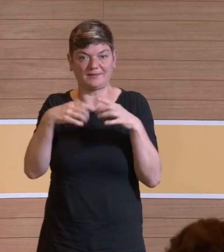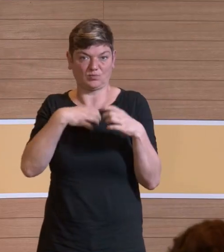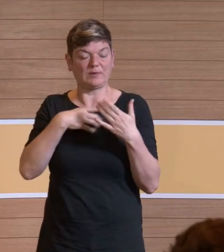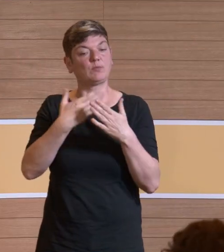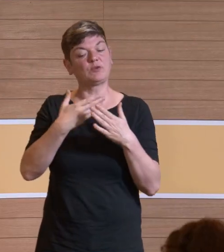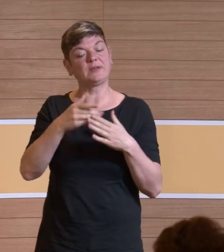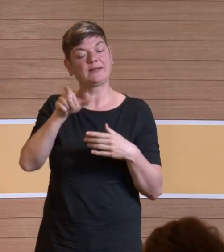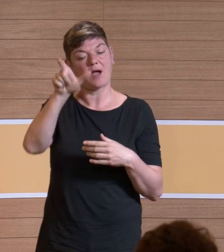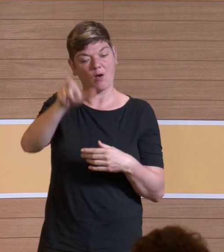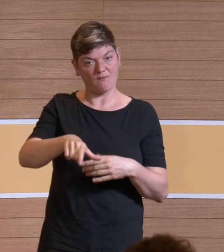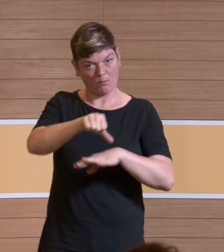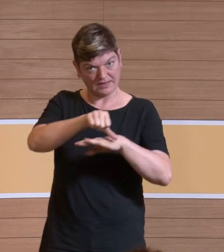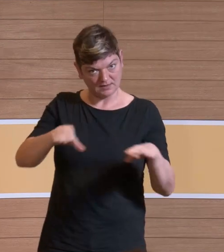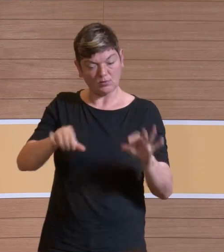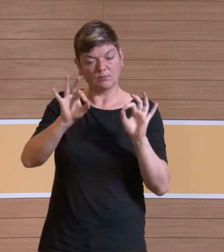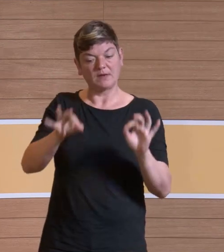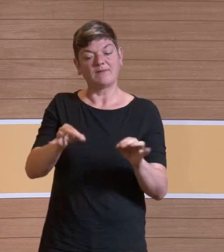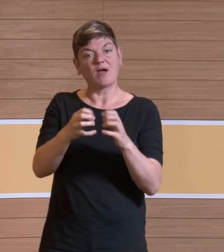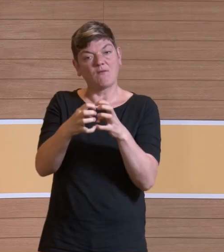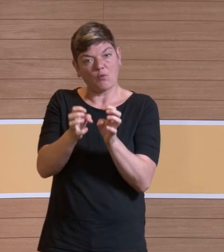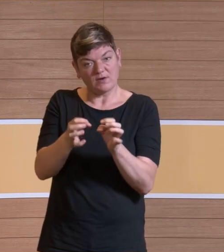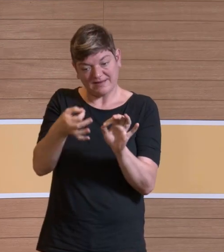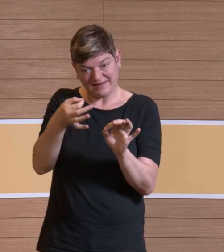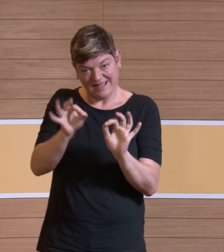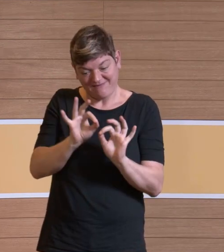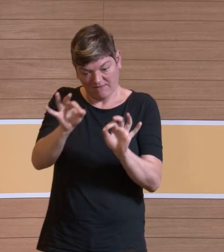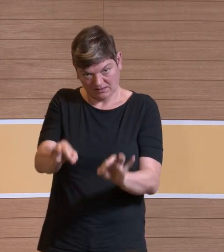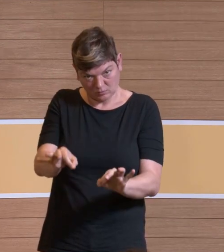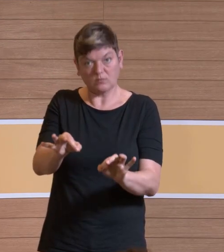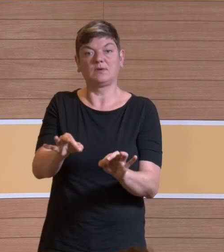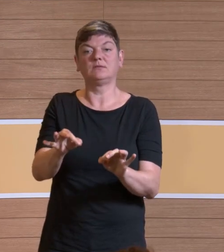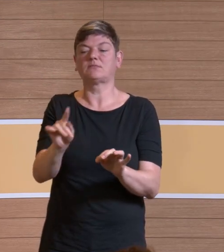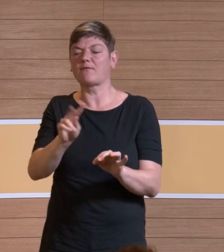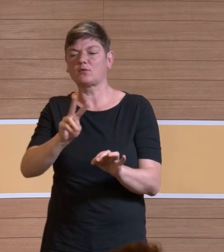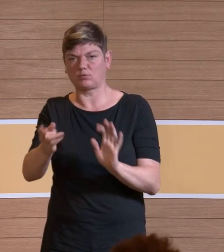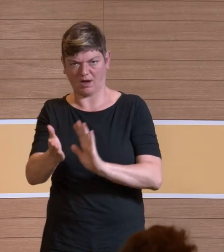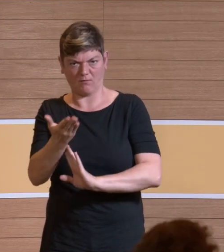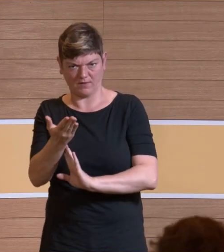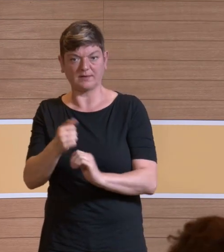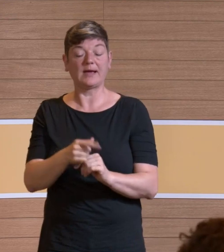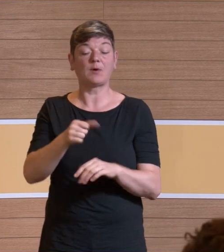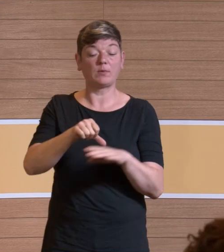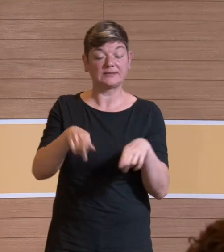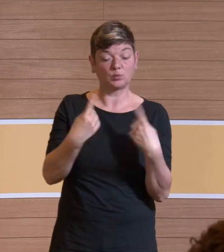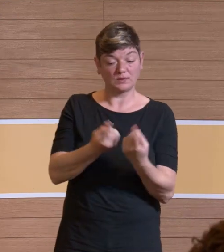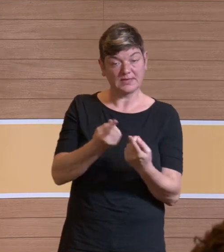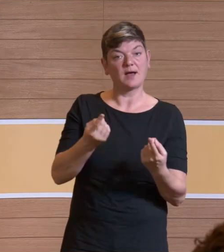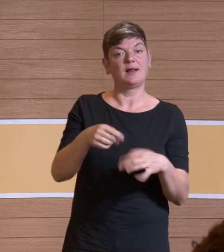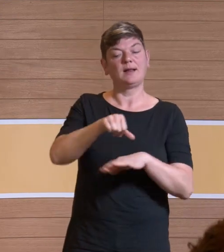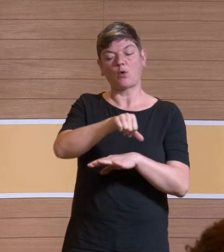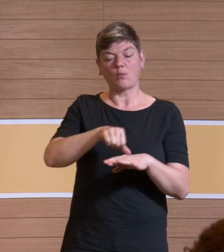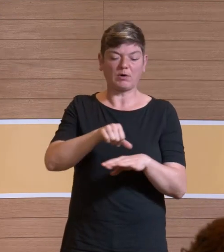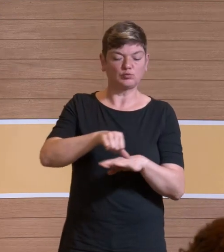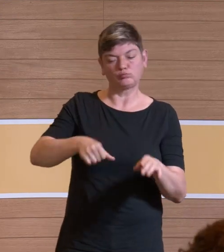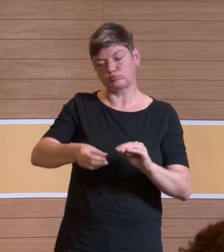einen Wundinfekt, dann sehe ich das nach spätestens ein, zwei Wochen. Wenn ich im OP stehe und Partikel inhaliere,